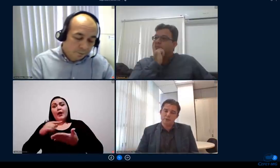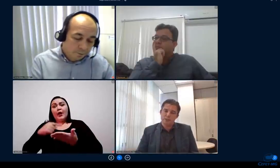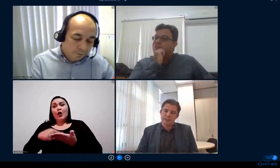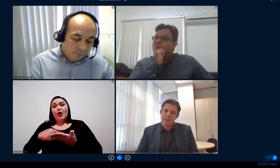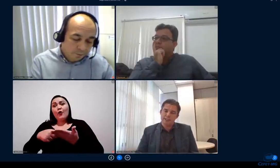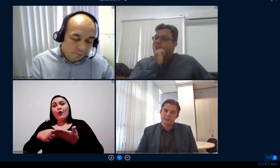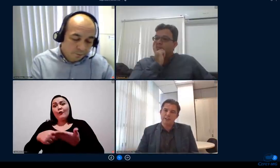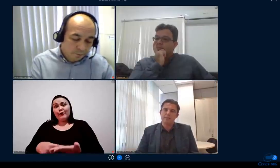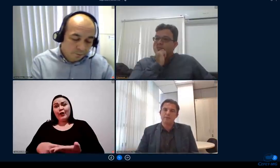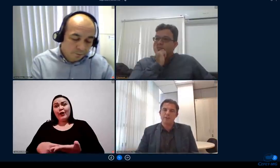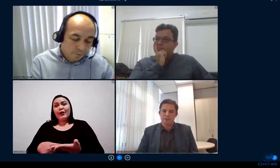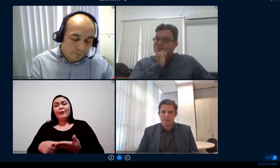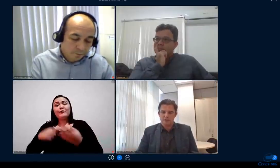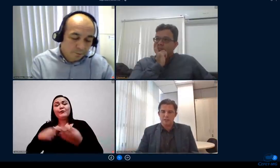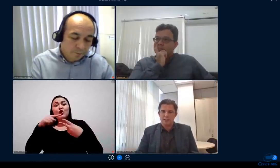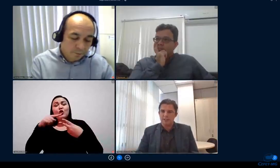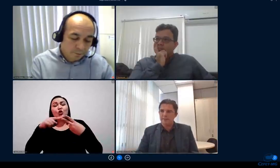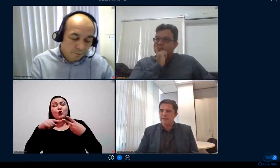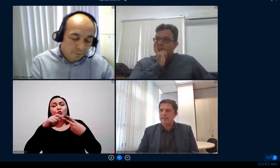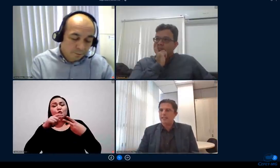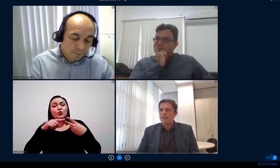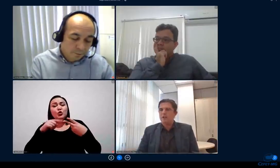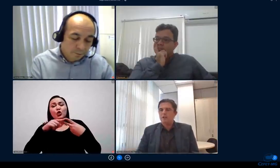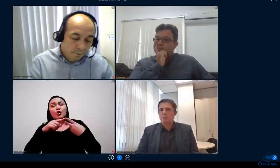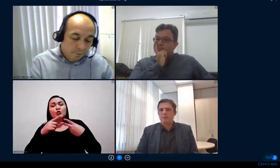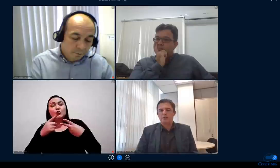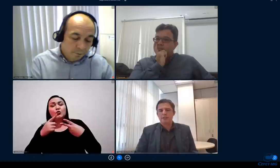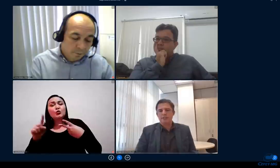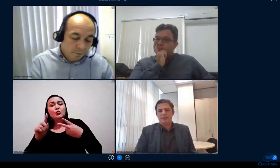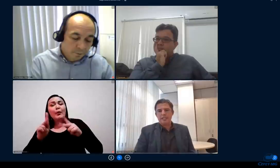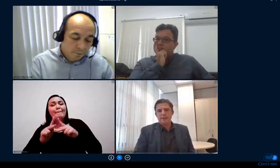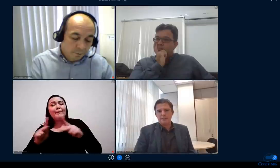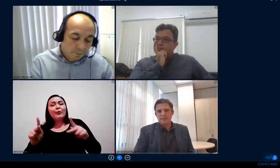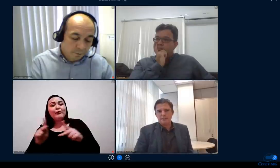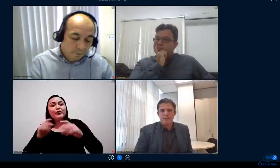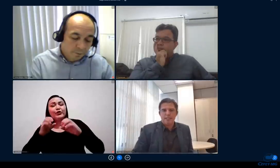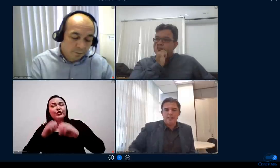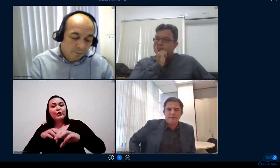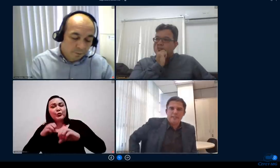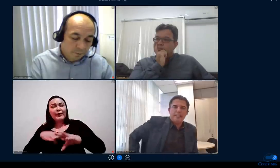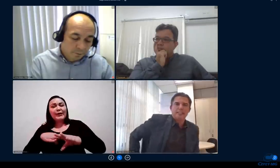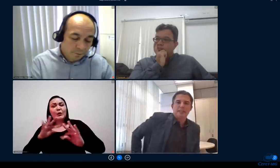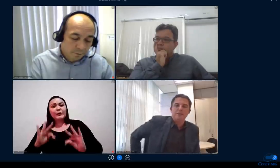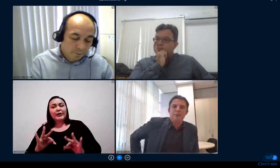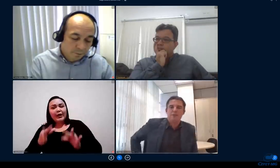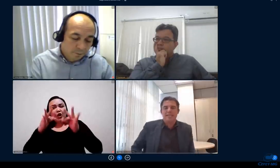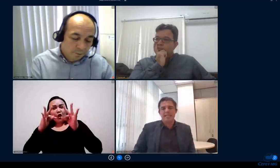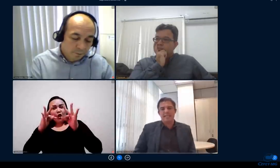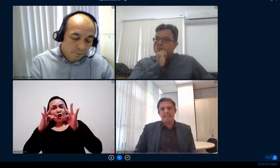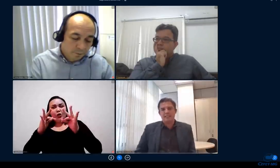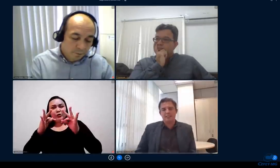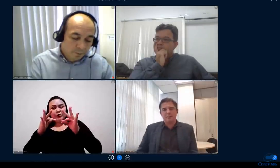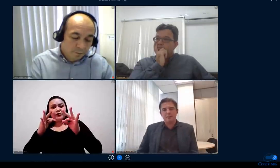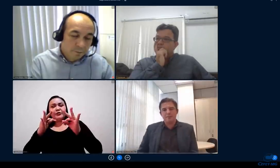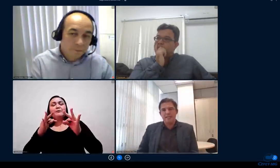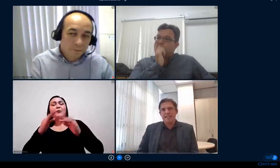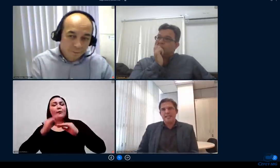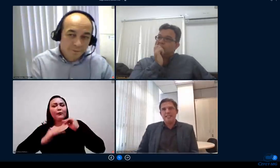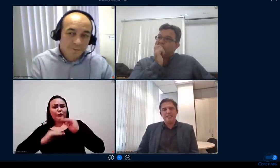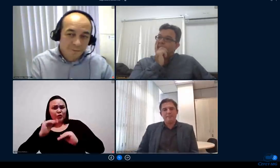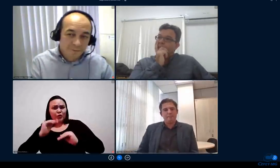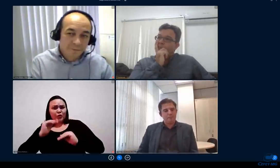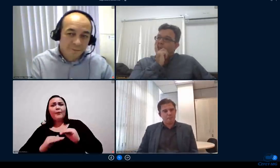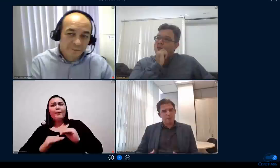diretores de educação profissional tecnológica os professores James William e a professora Carla Chamon